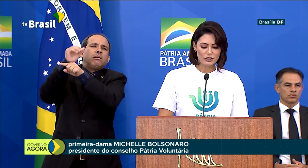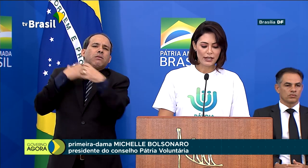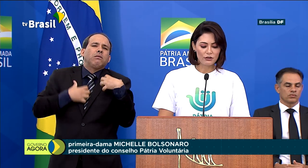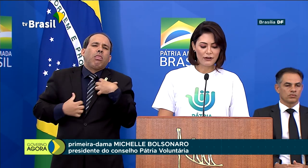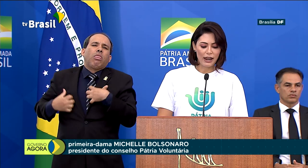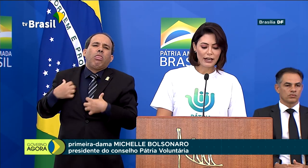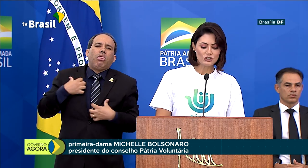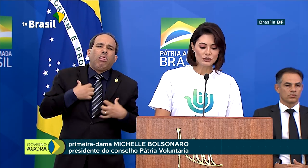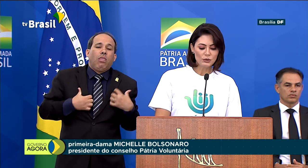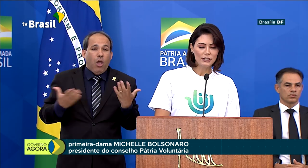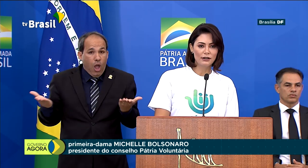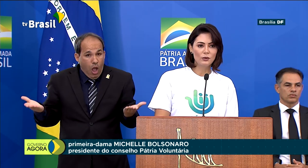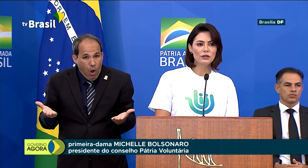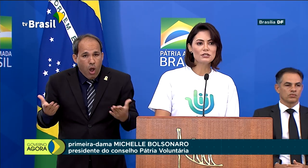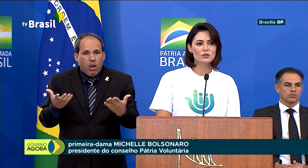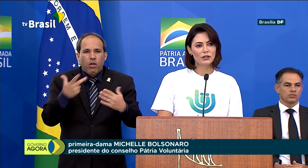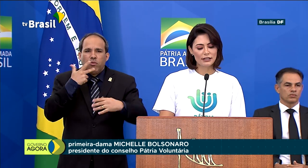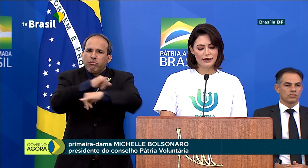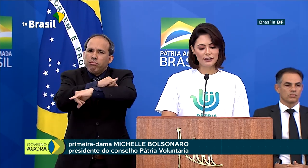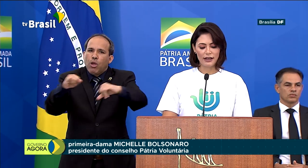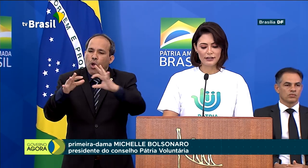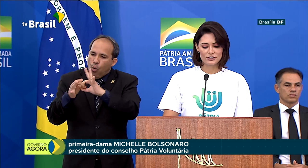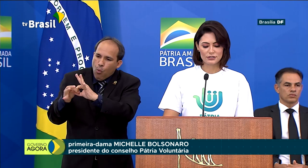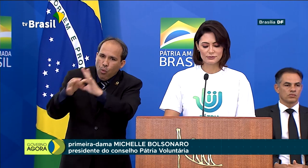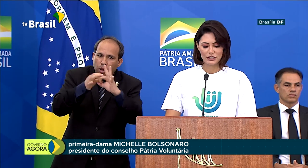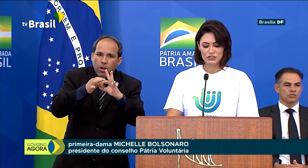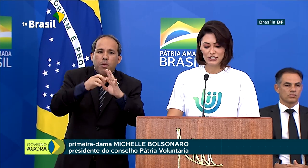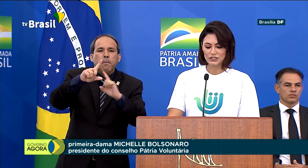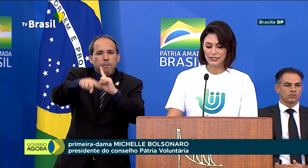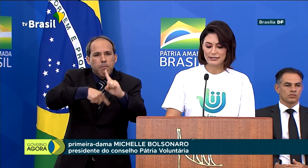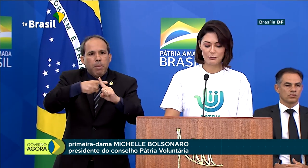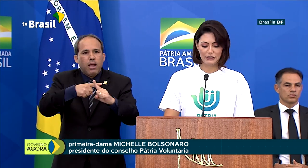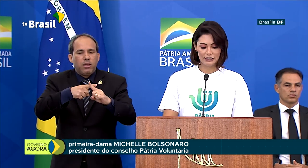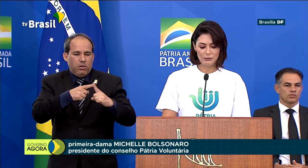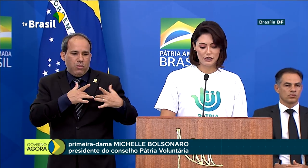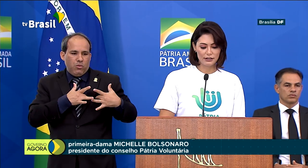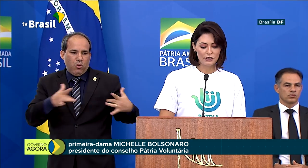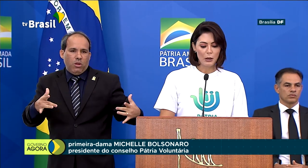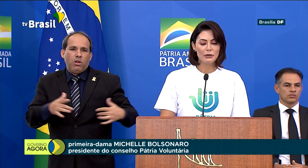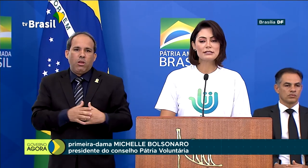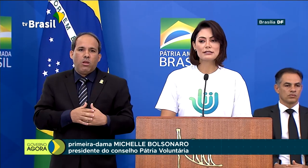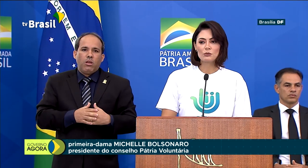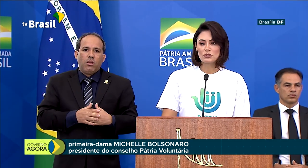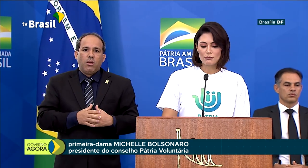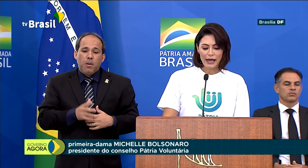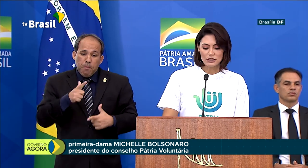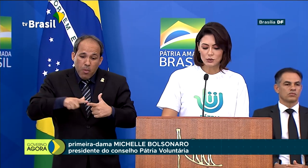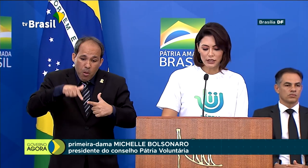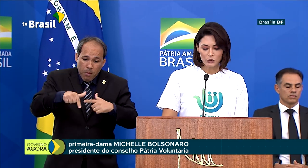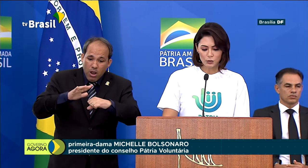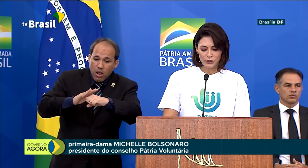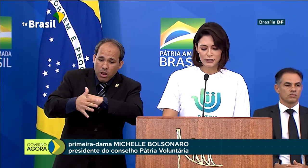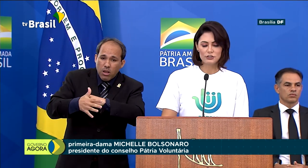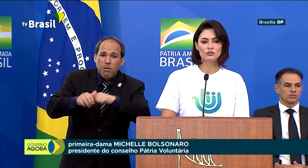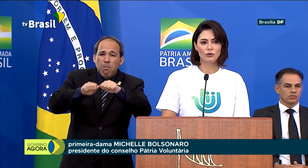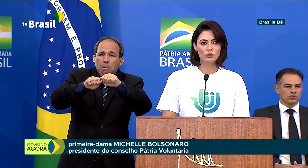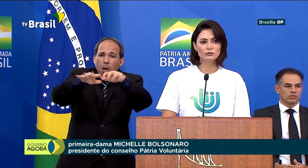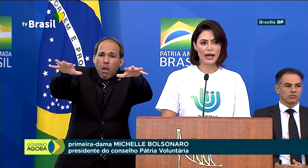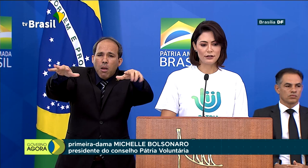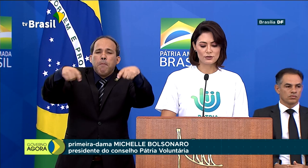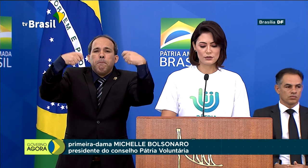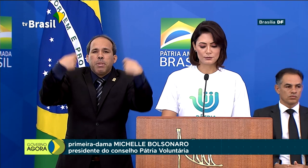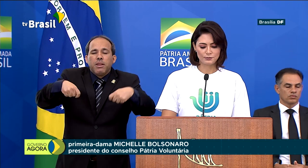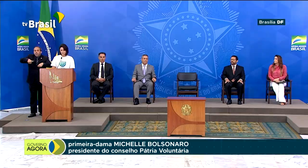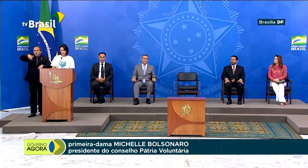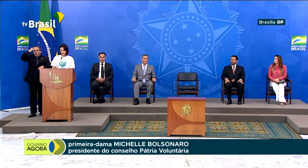Hoje, quero falar de união e solidariedade. Diante dessa pandemia, precisamos mais do que nunca de